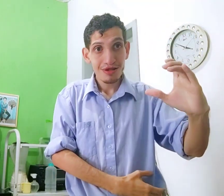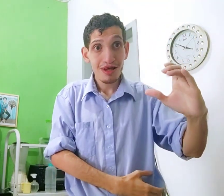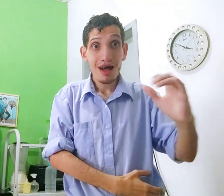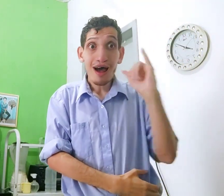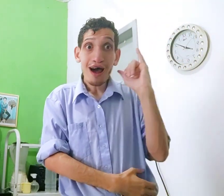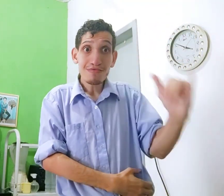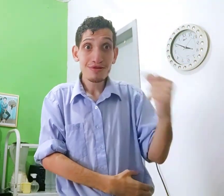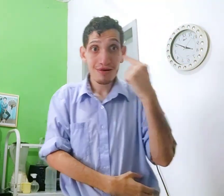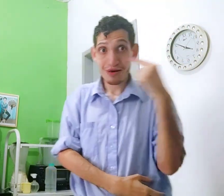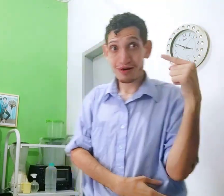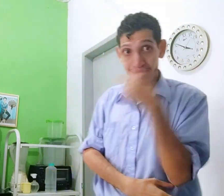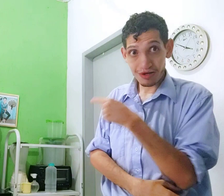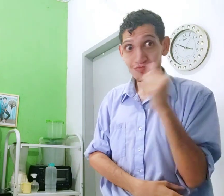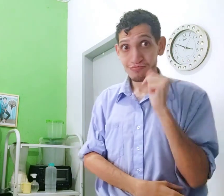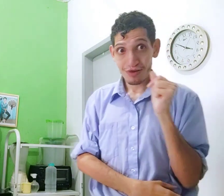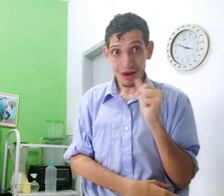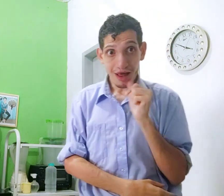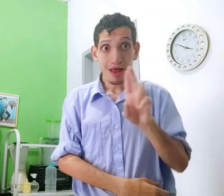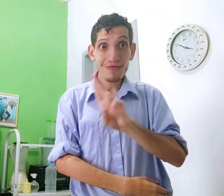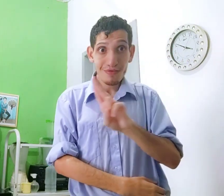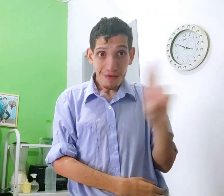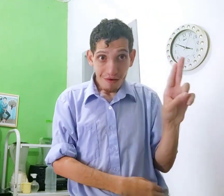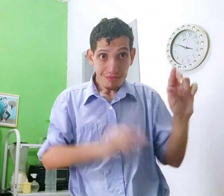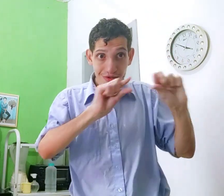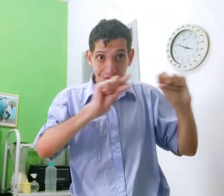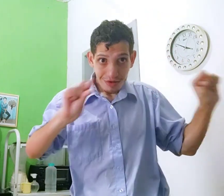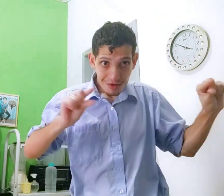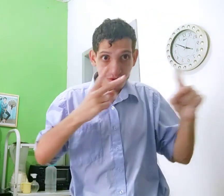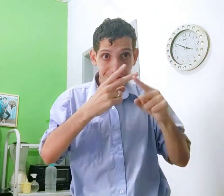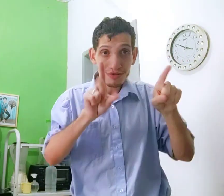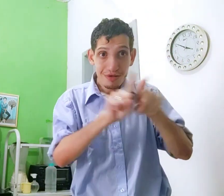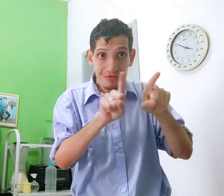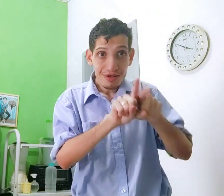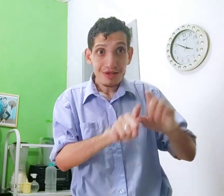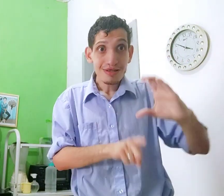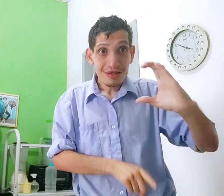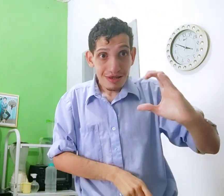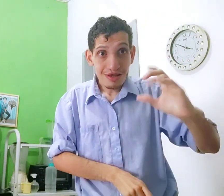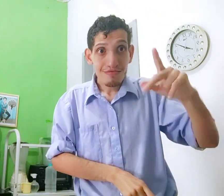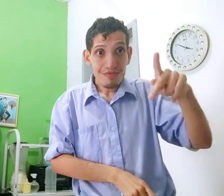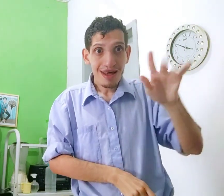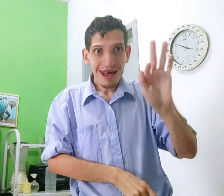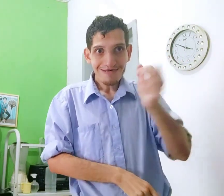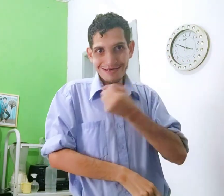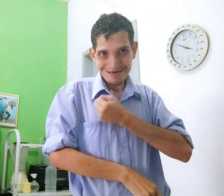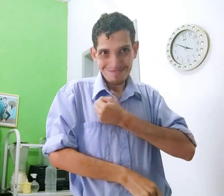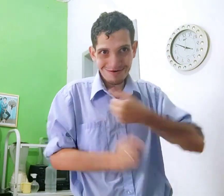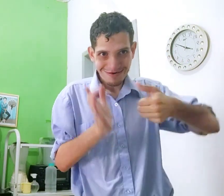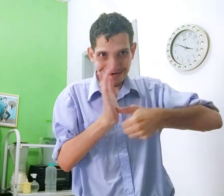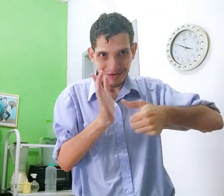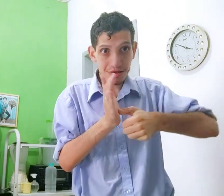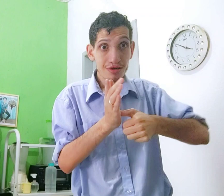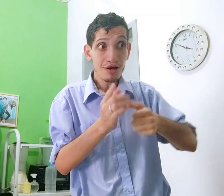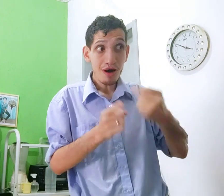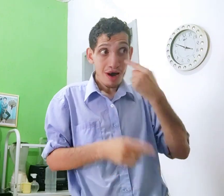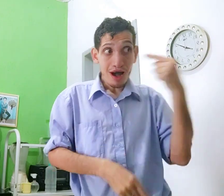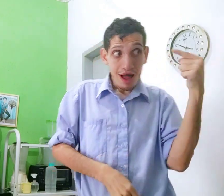SPC e avisou, olha ela, a mulher, o nome, deu o nome tudo, também o CPF, o número do